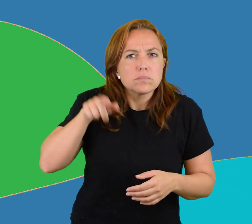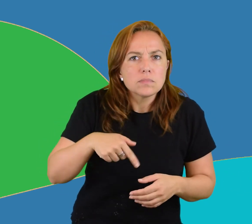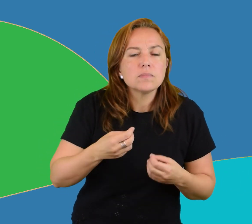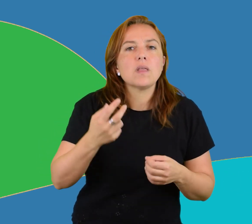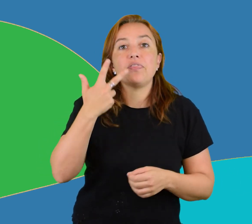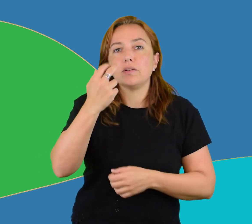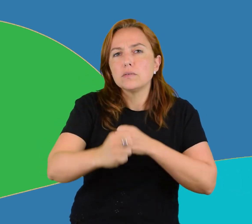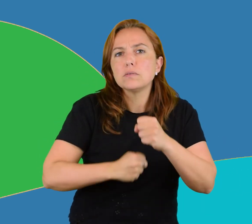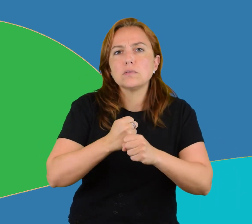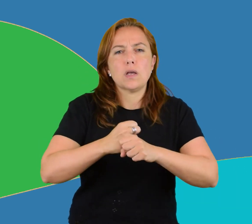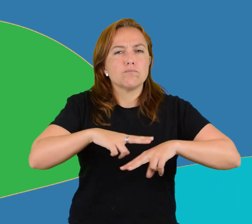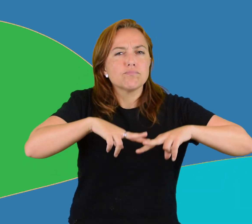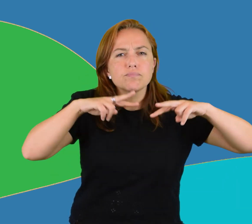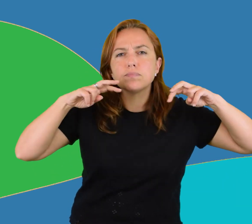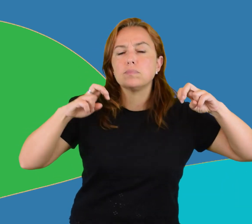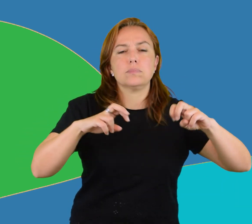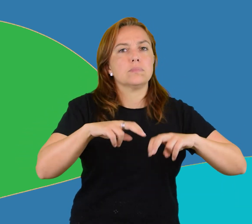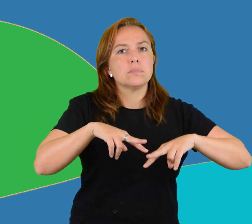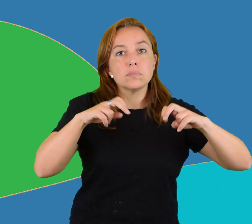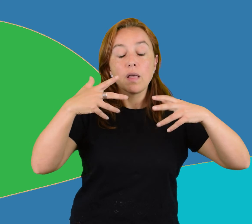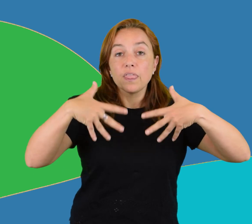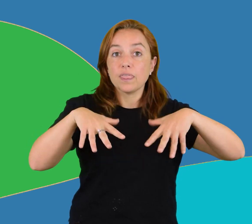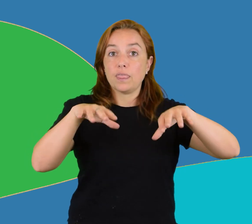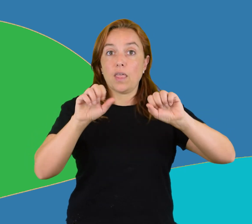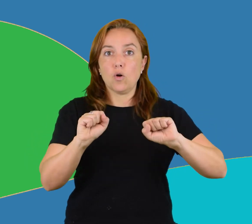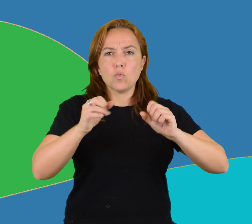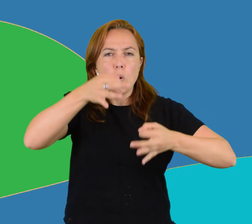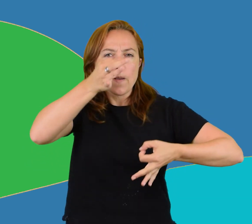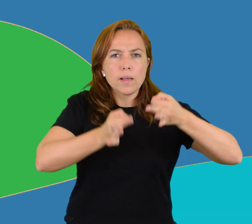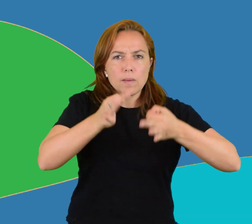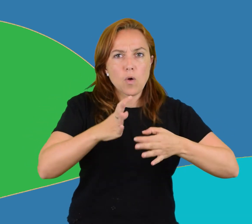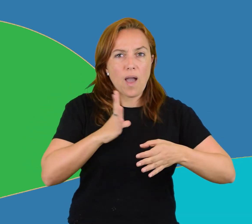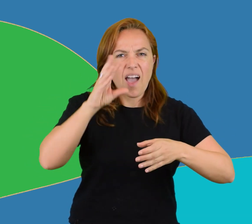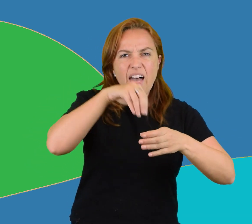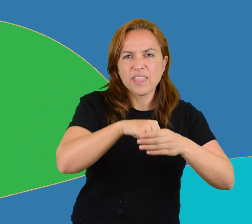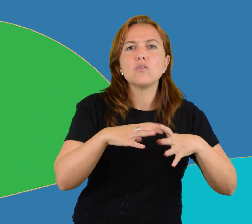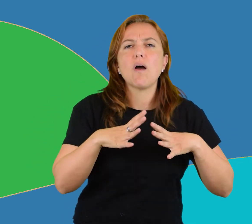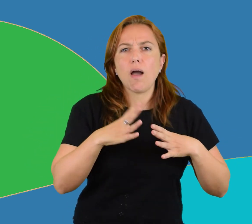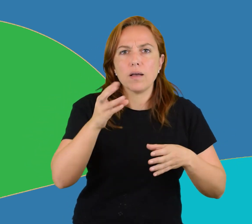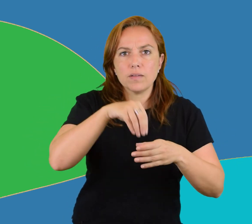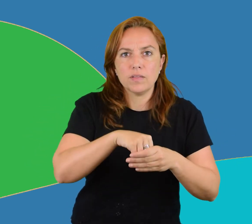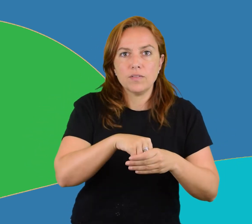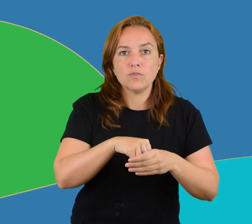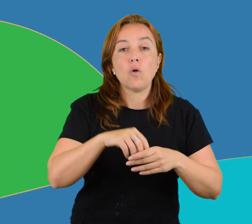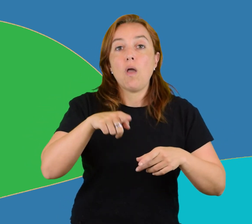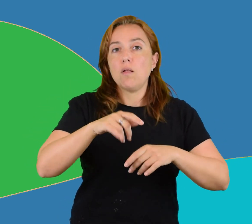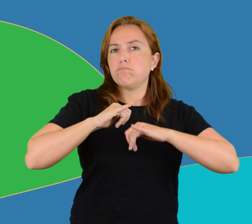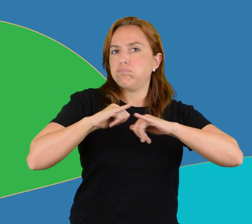Tres años de investigación científica logró desmenuzar las bases químicas y sociales del proceso. Las